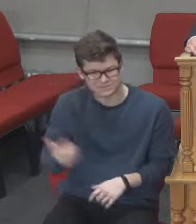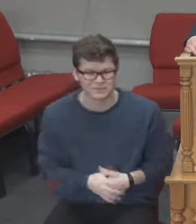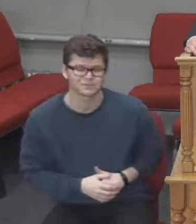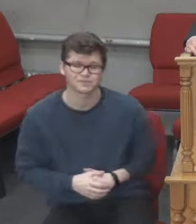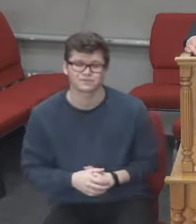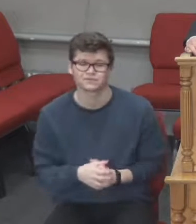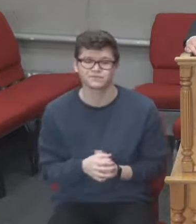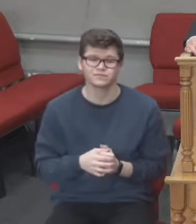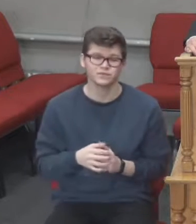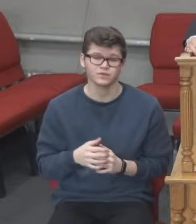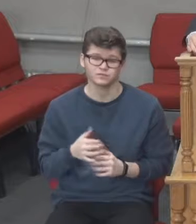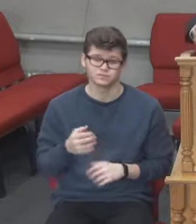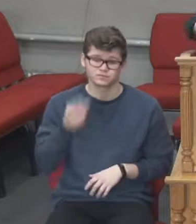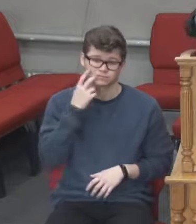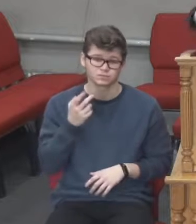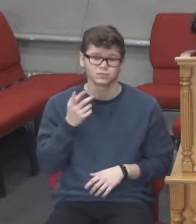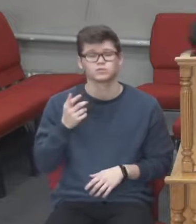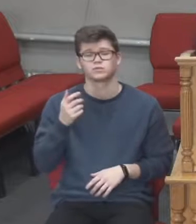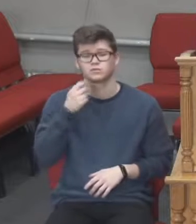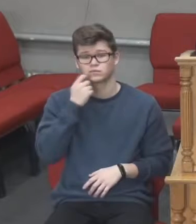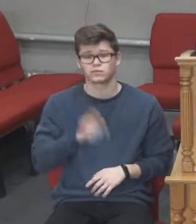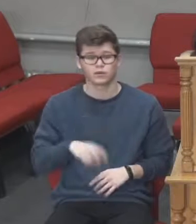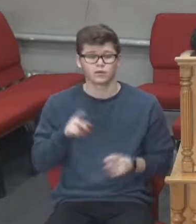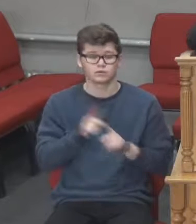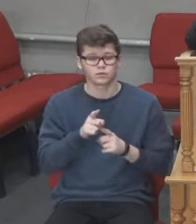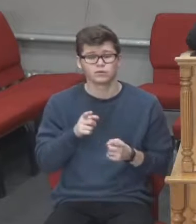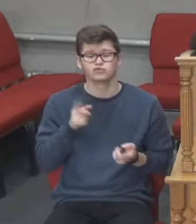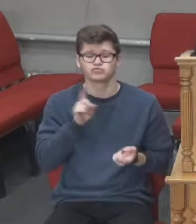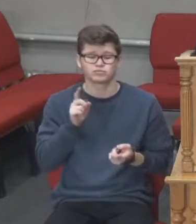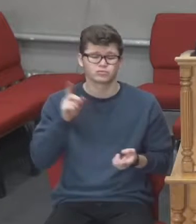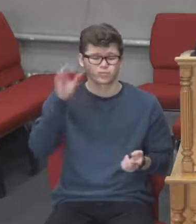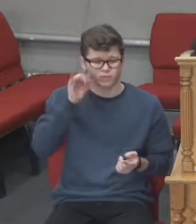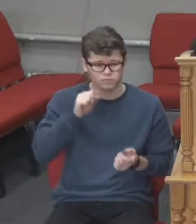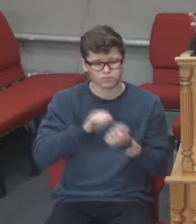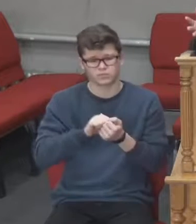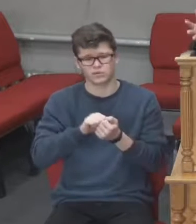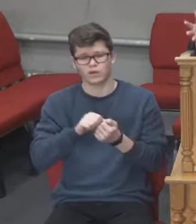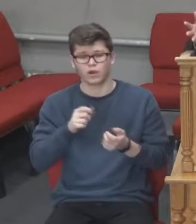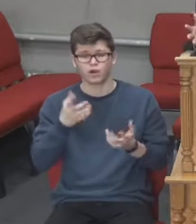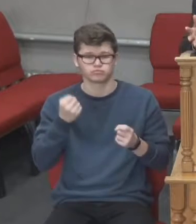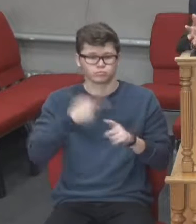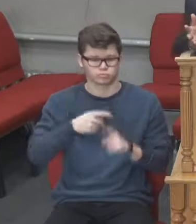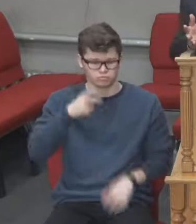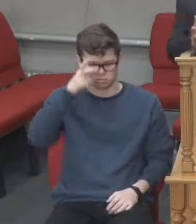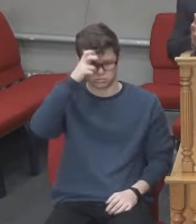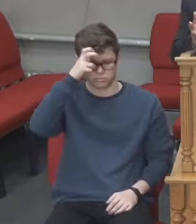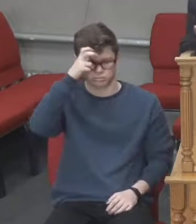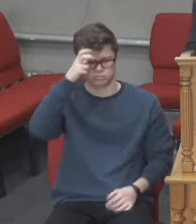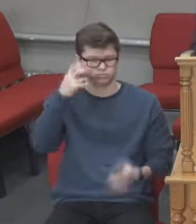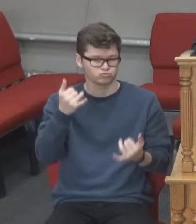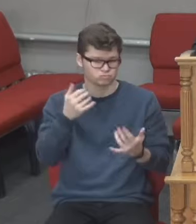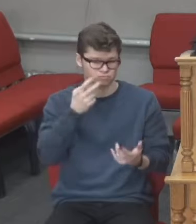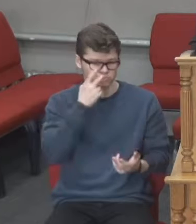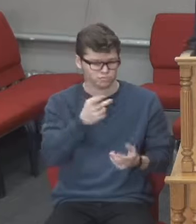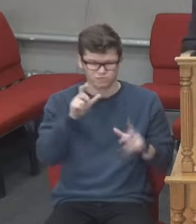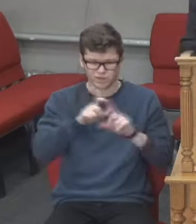таку пандемію в гігієнічних засобах, коли люди не могли купити. Гречана пандемія. Ми вже не